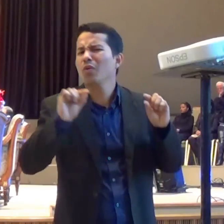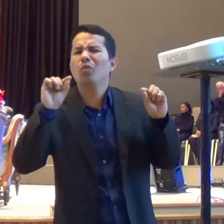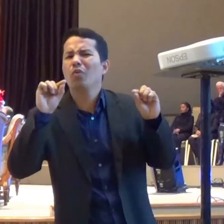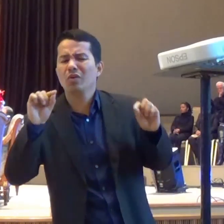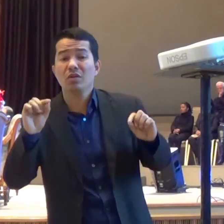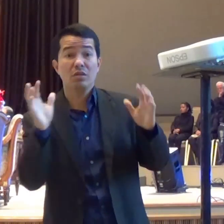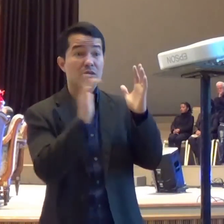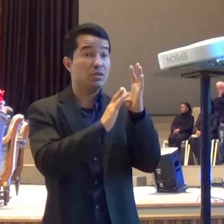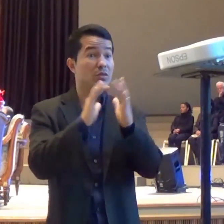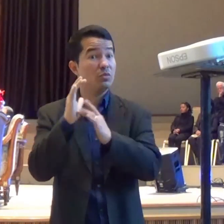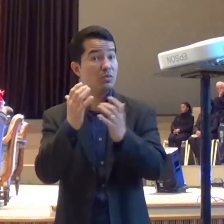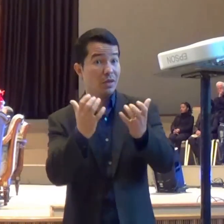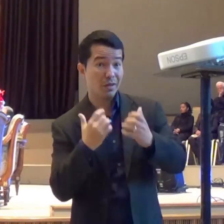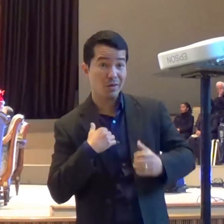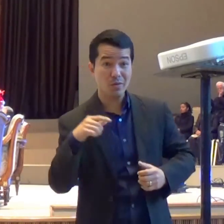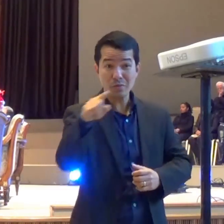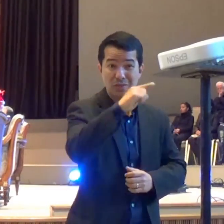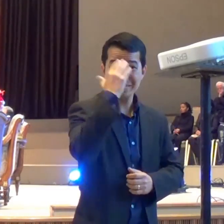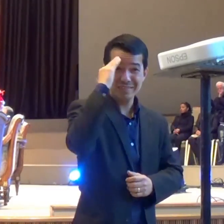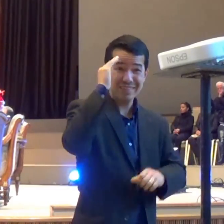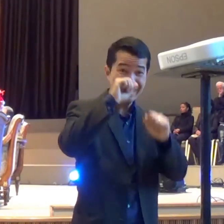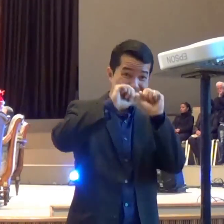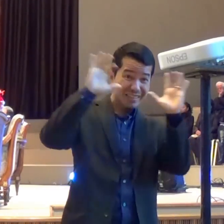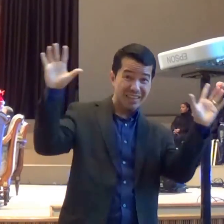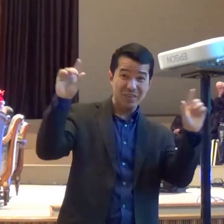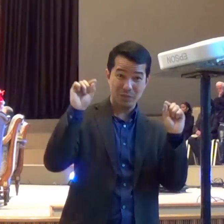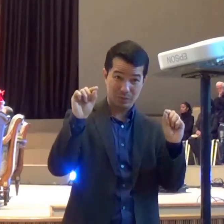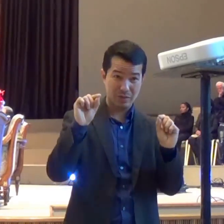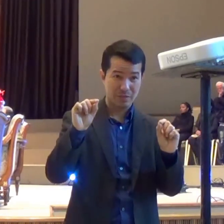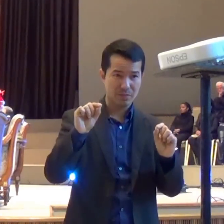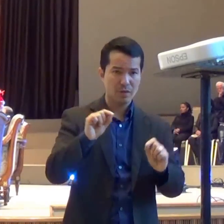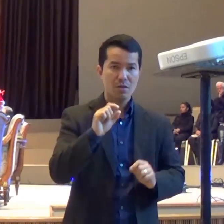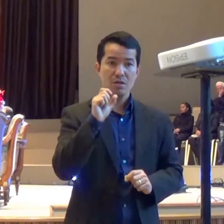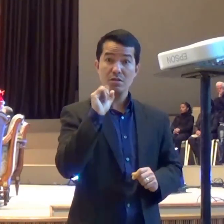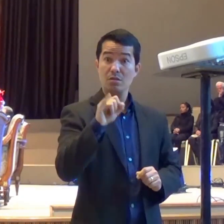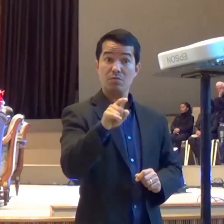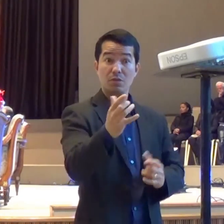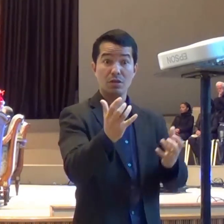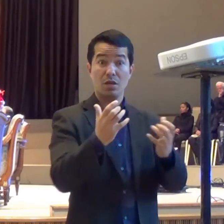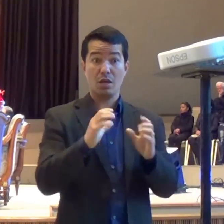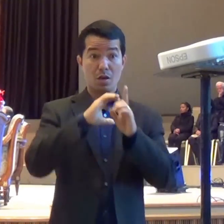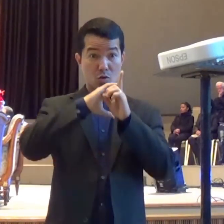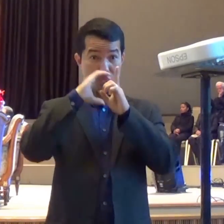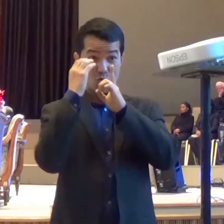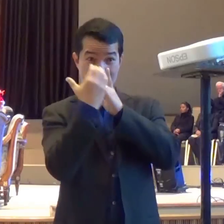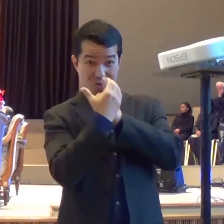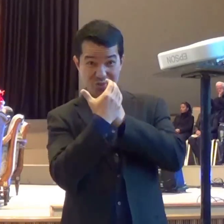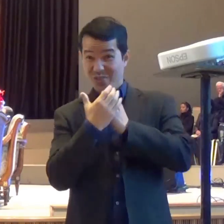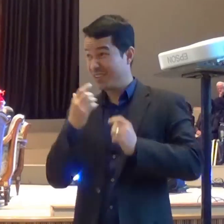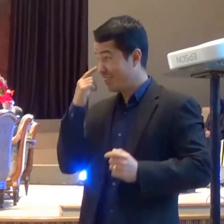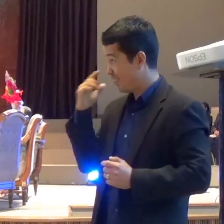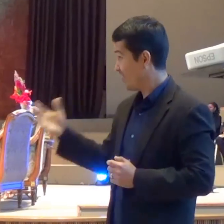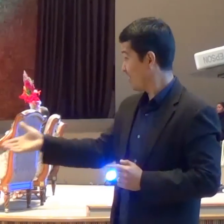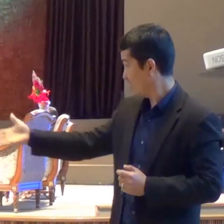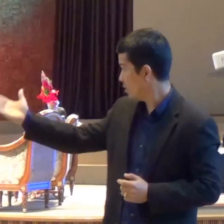entendêssemos Para poder realizar esse culto Nós também precisamos de algum tipo de preparação